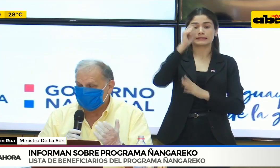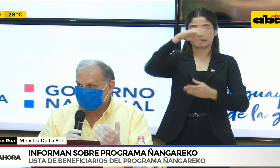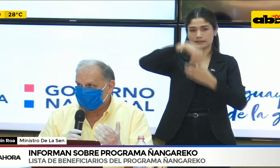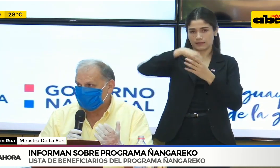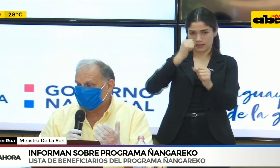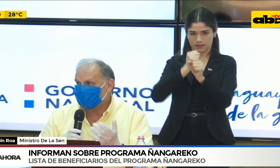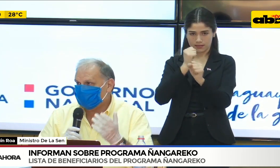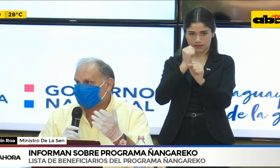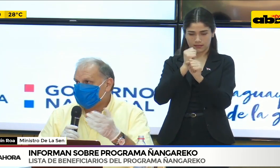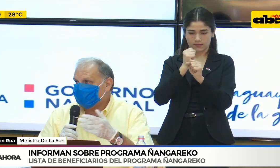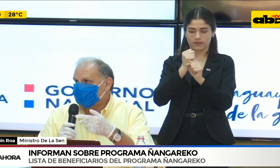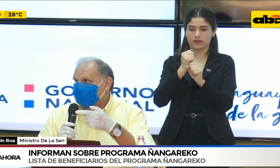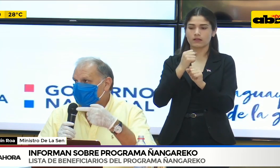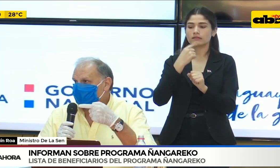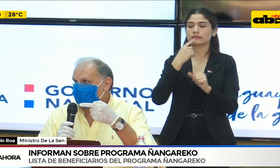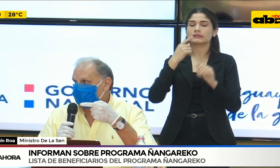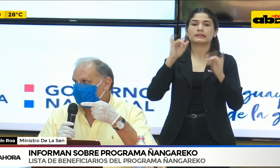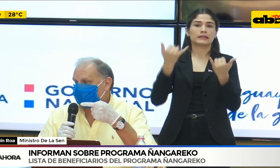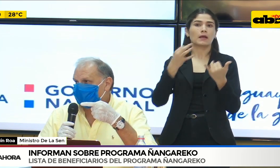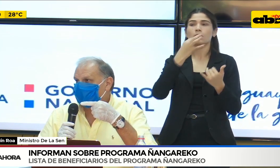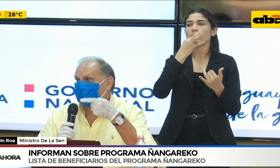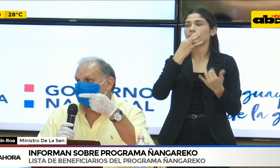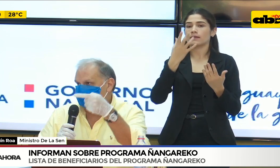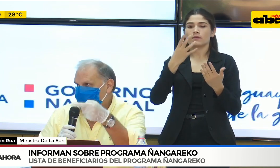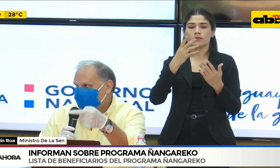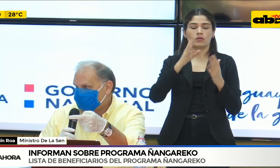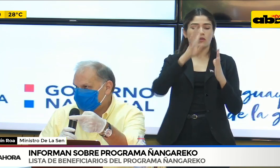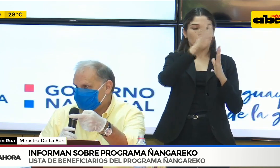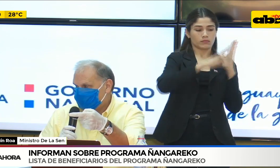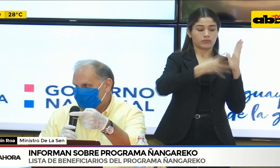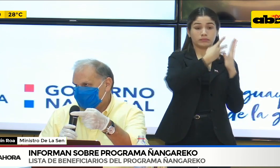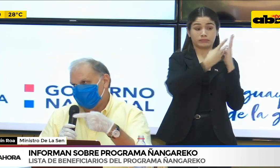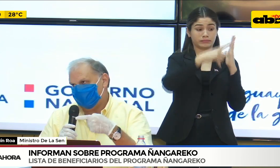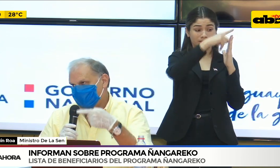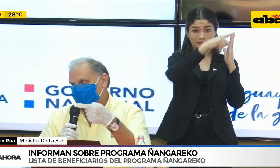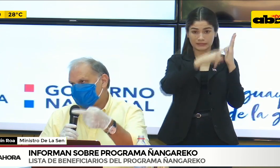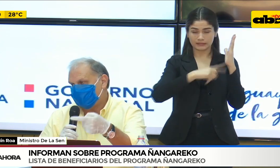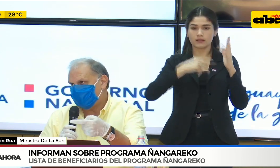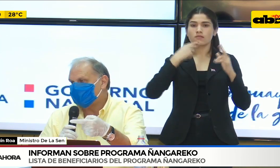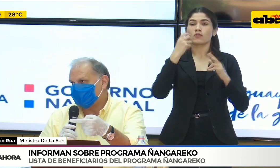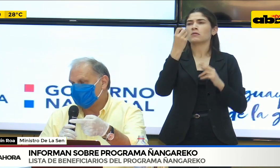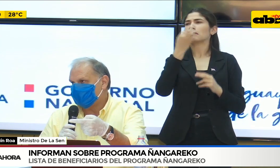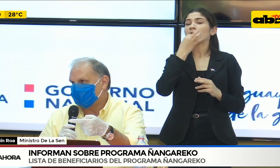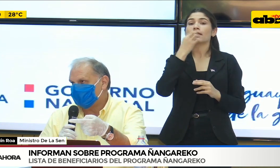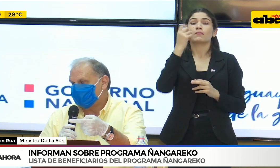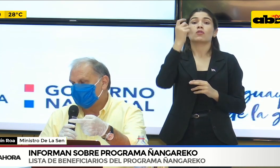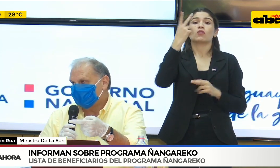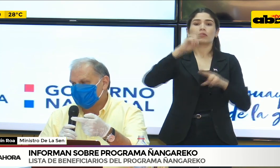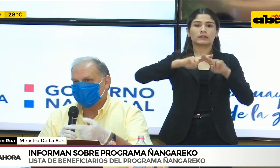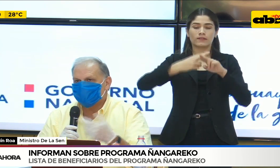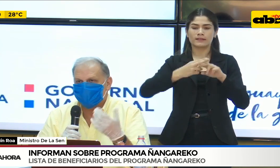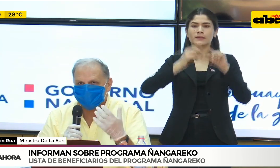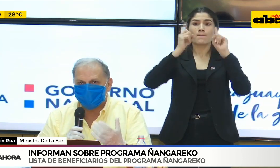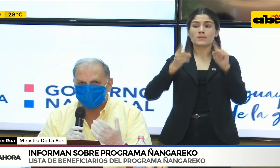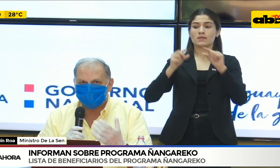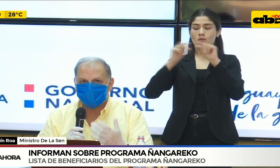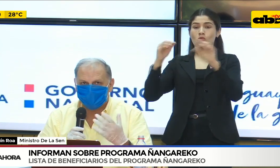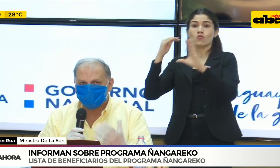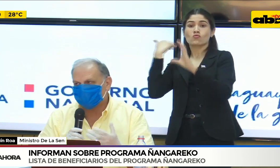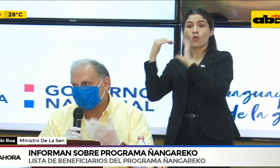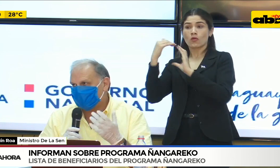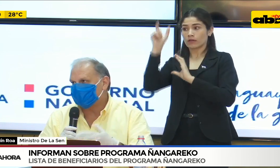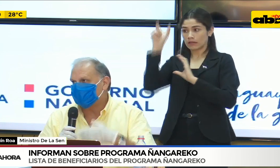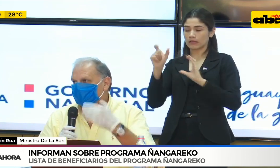hubieron listas que se enviaron hasta 12 veces desde una misma dirección electrónica. Entonces, eso hace que el